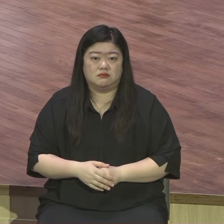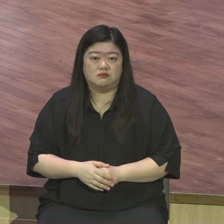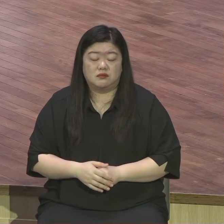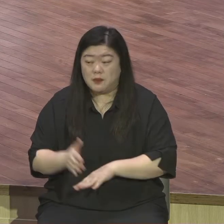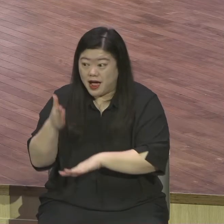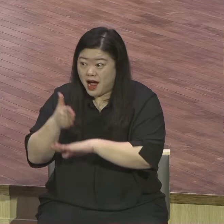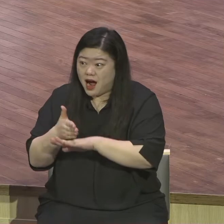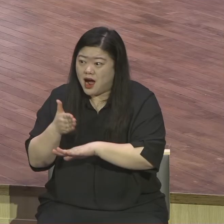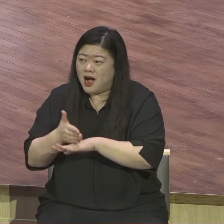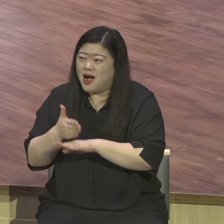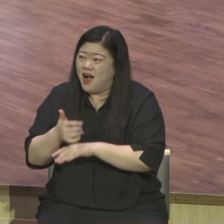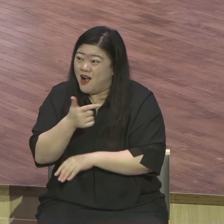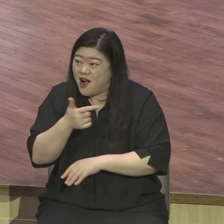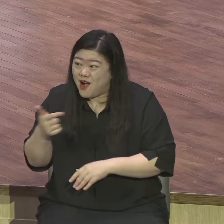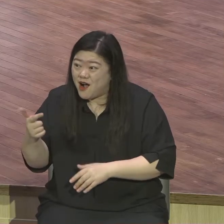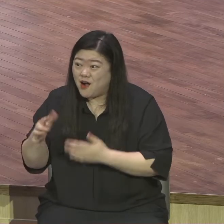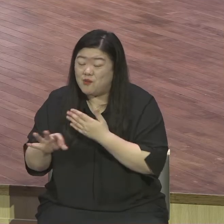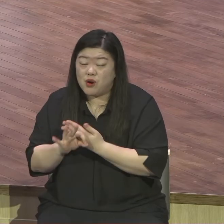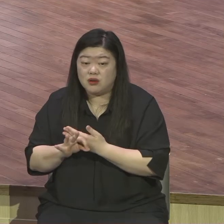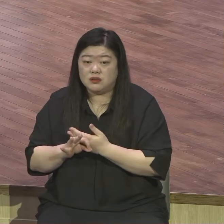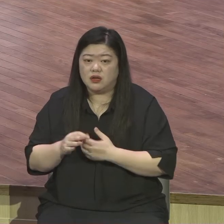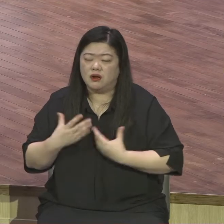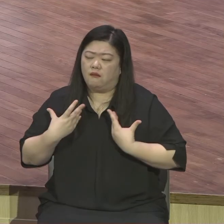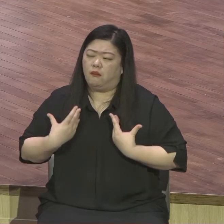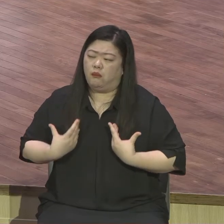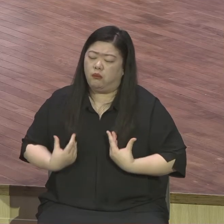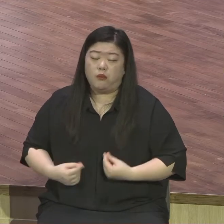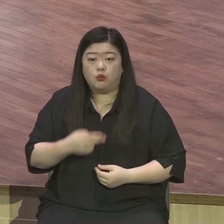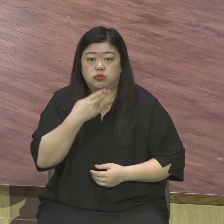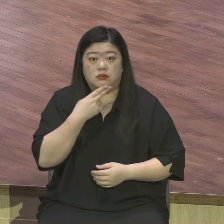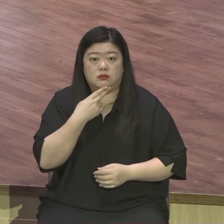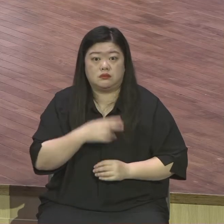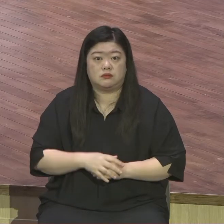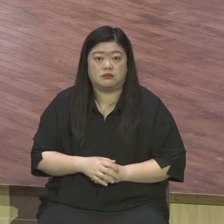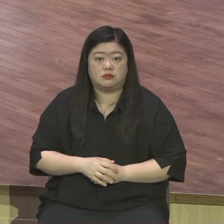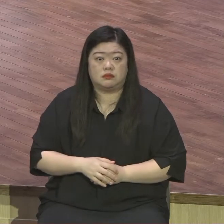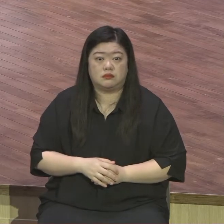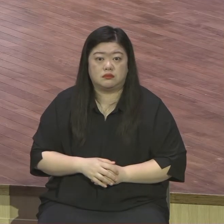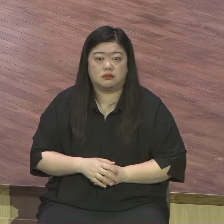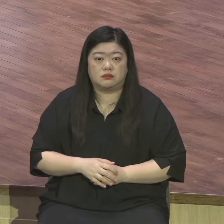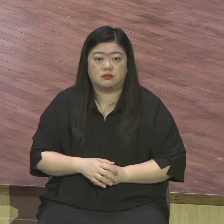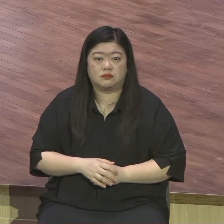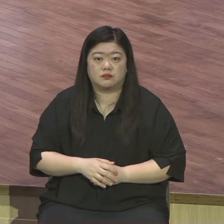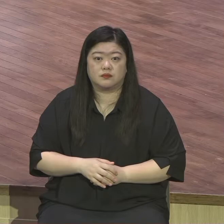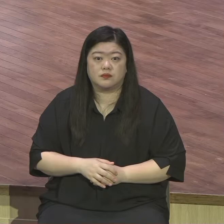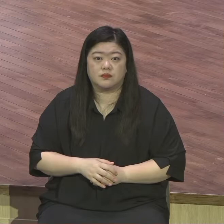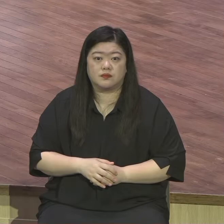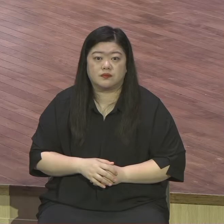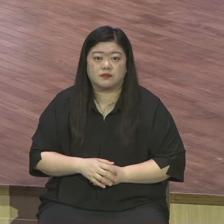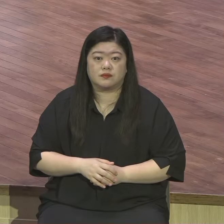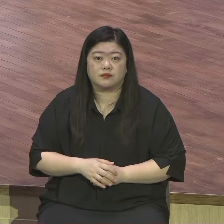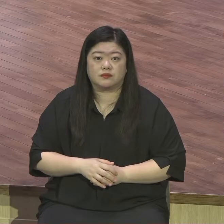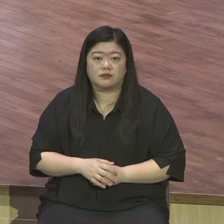나 같은 거 때로는 하나님이 내릴 때도 있어요 그래 말이에요 하나님이 뭐